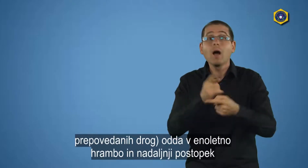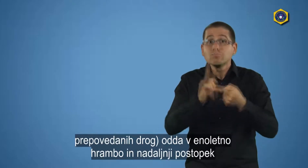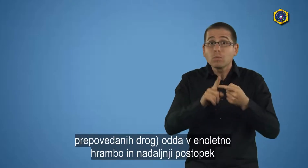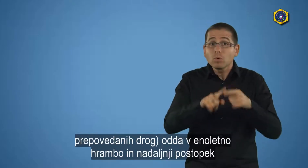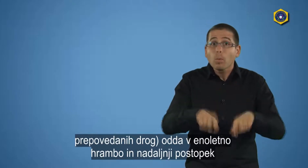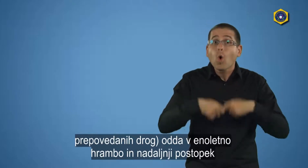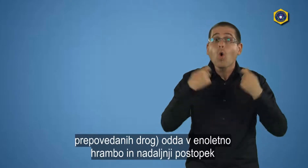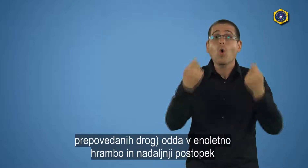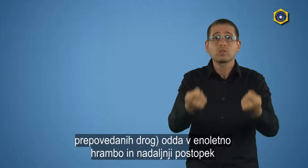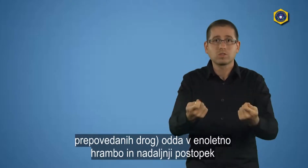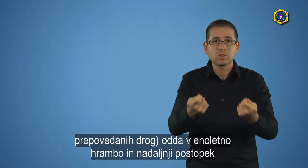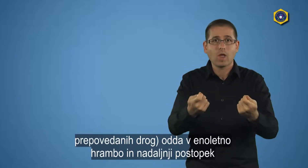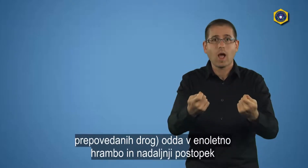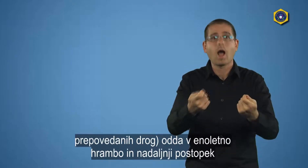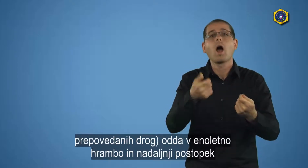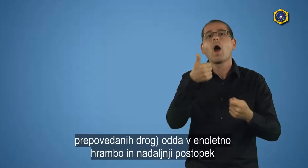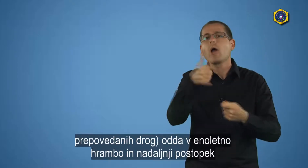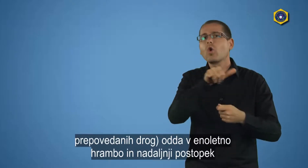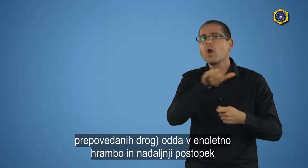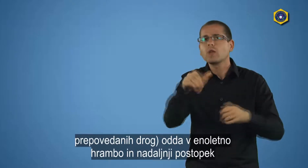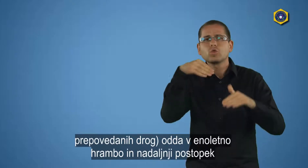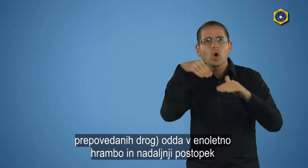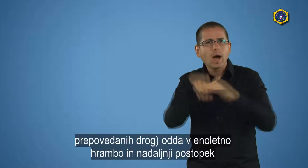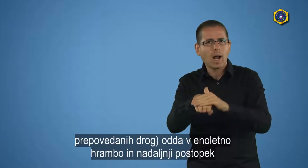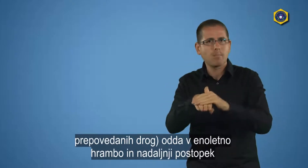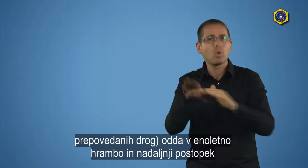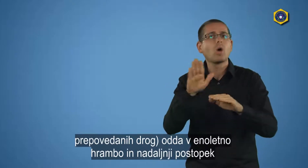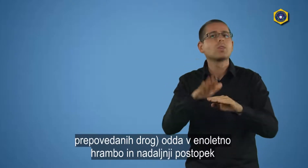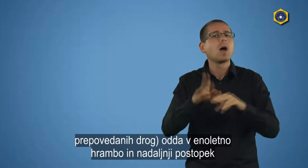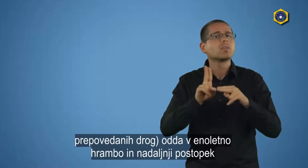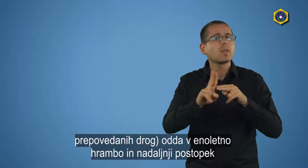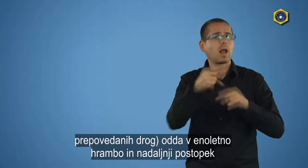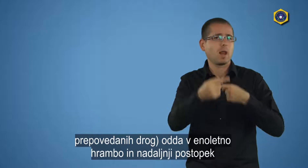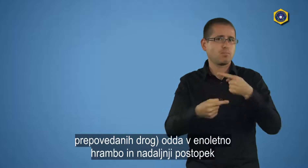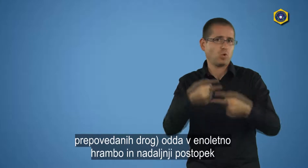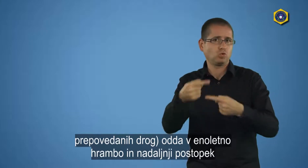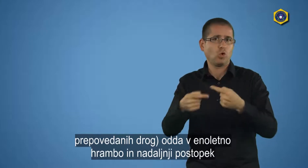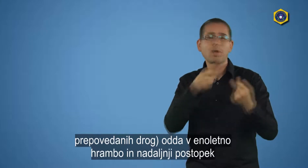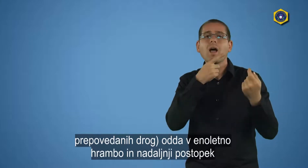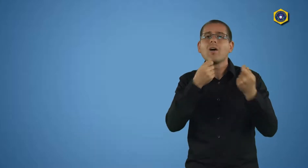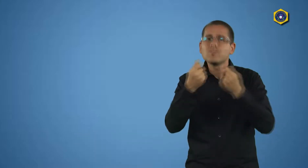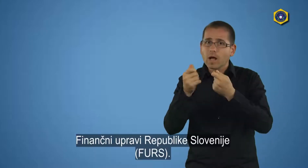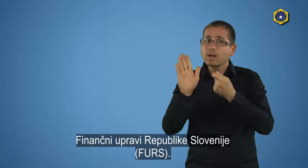enoletno hrambo in nadaljni postopek finančni upravi Republike Slovenije, FURS.